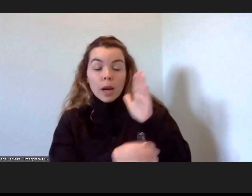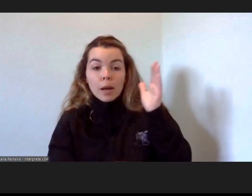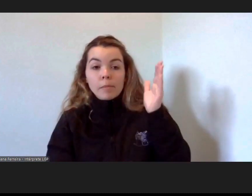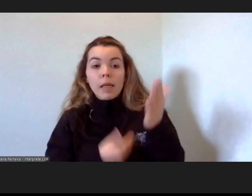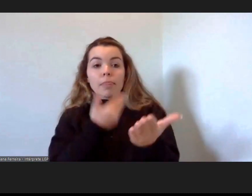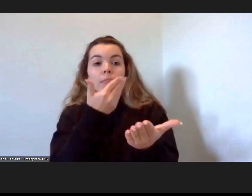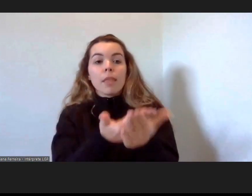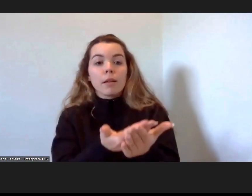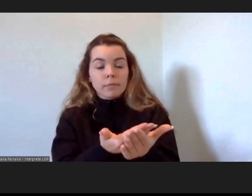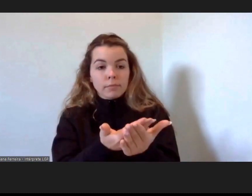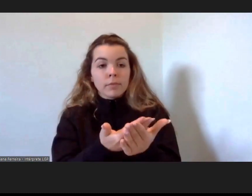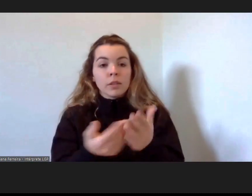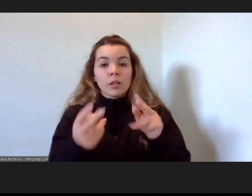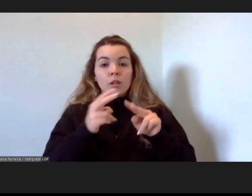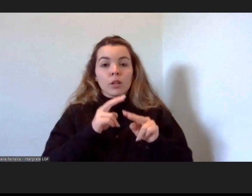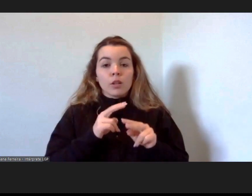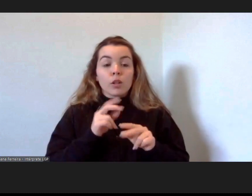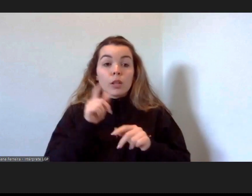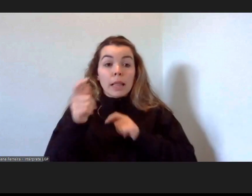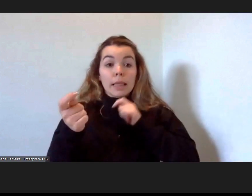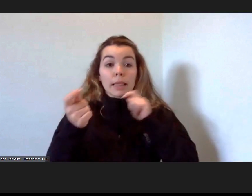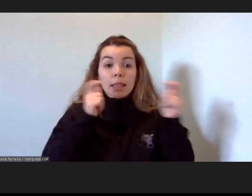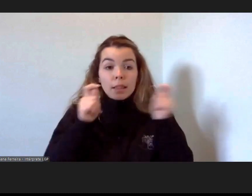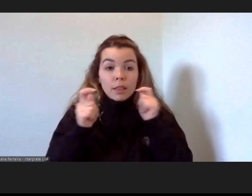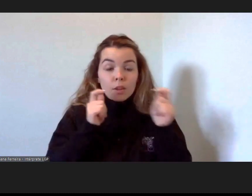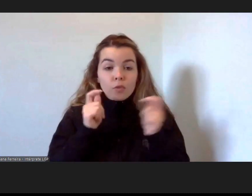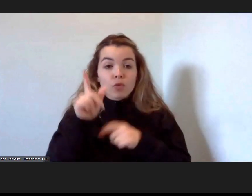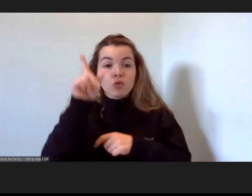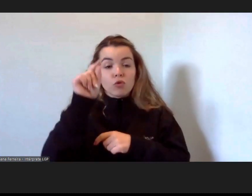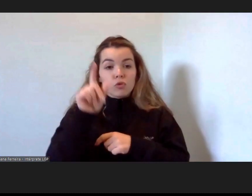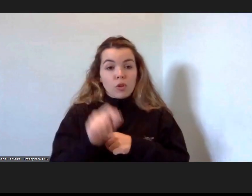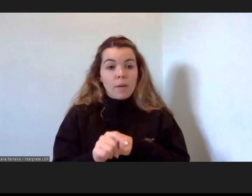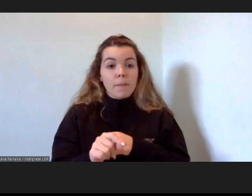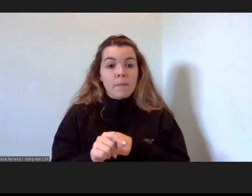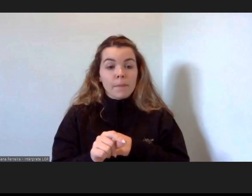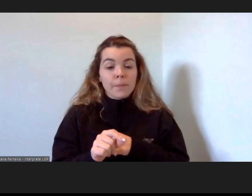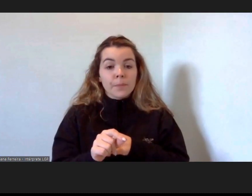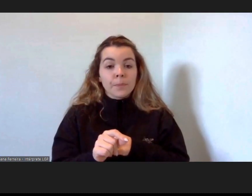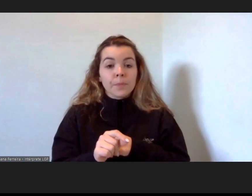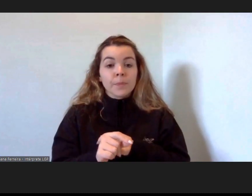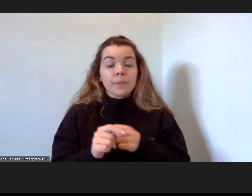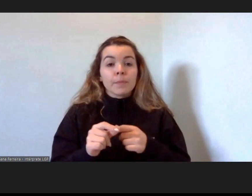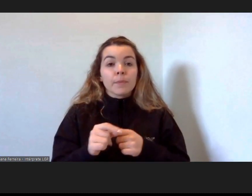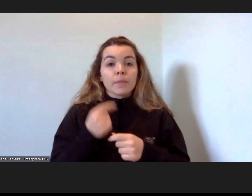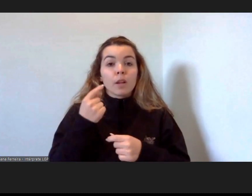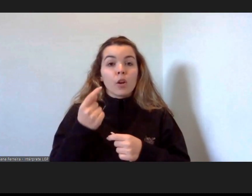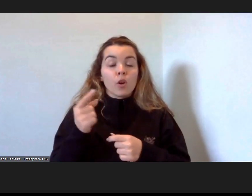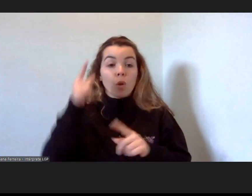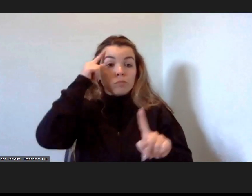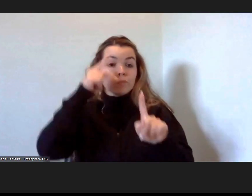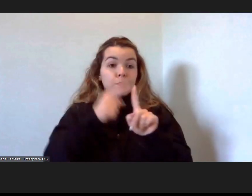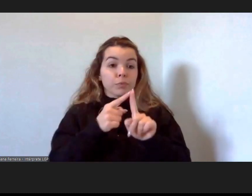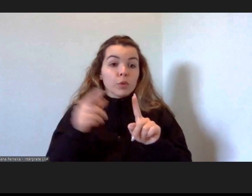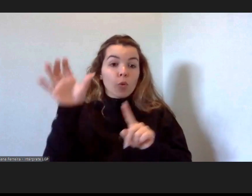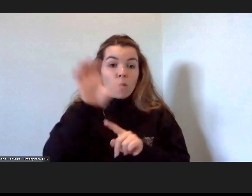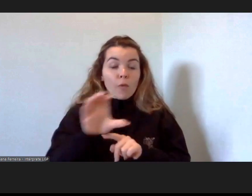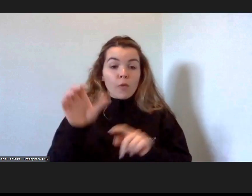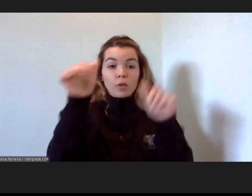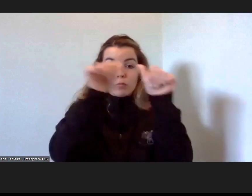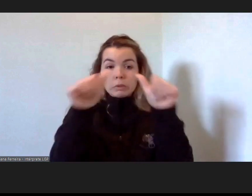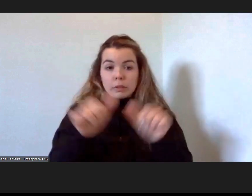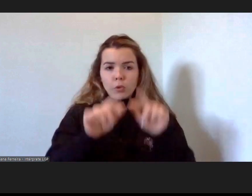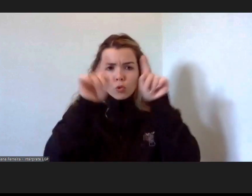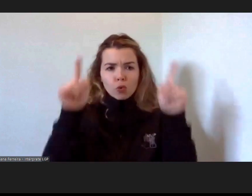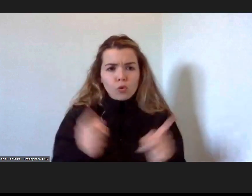programa, com entrevistas qualitativas, em que, de forma sistemática e real,